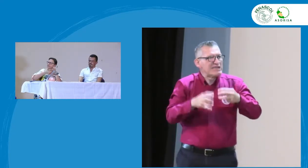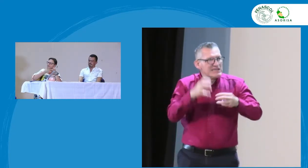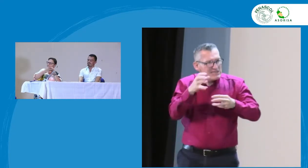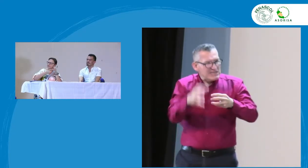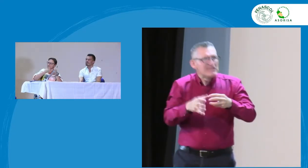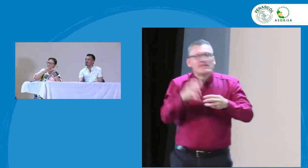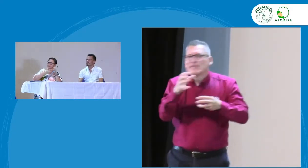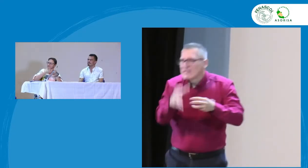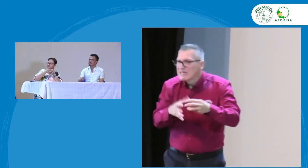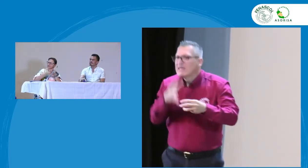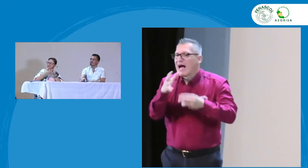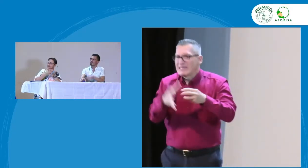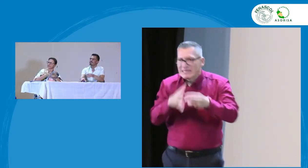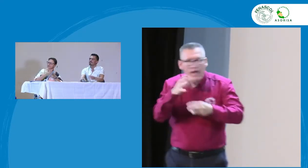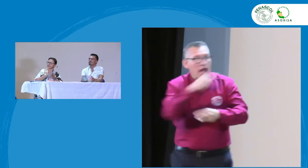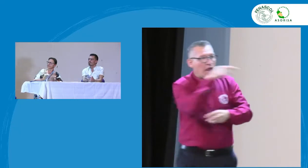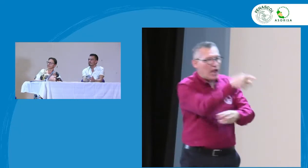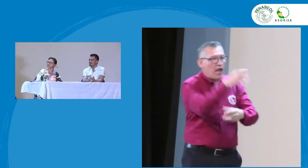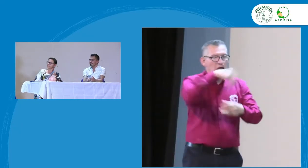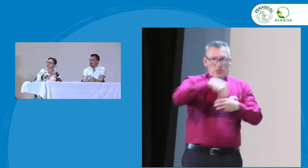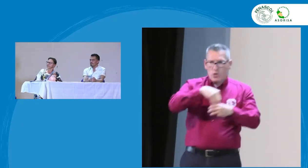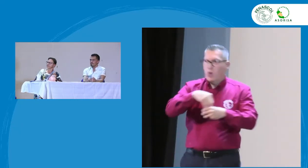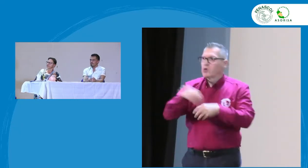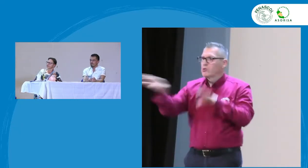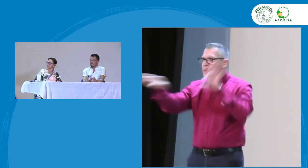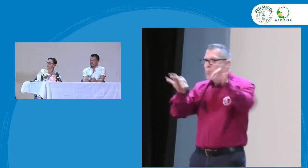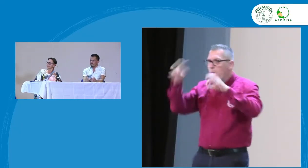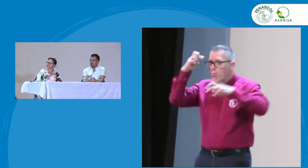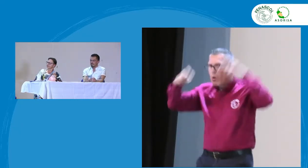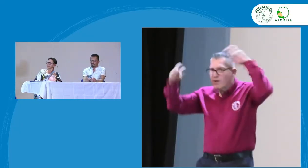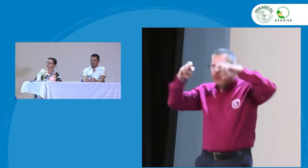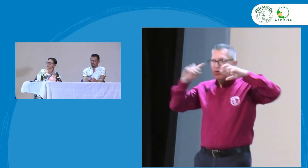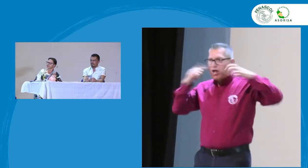en este sector, pues, tú que eres parte de la fundadora de Aseus,